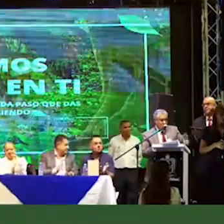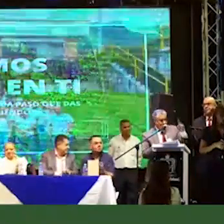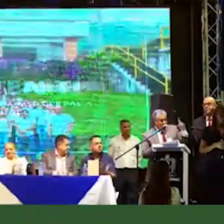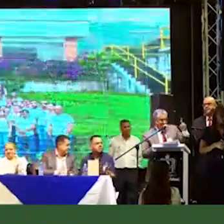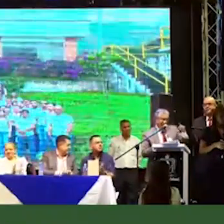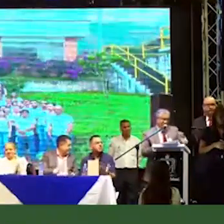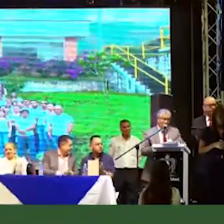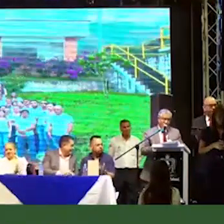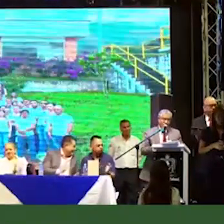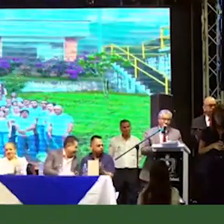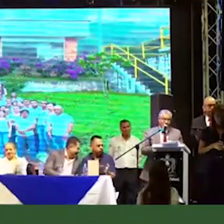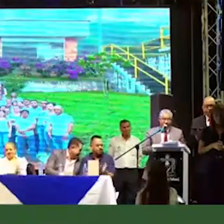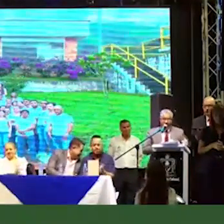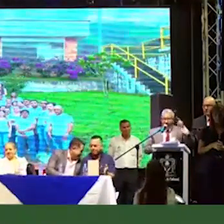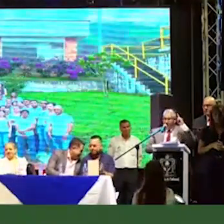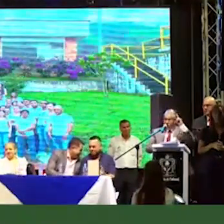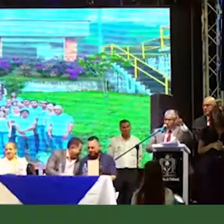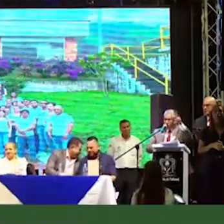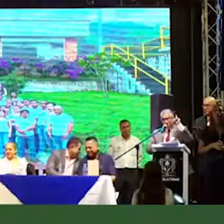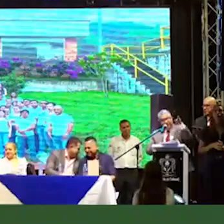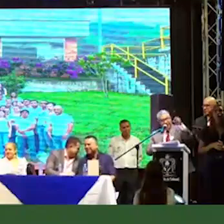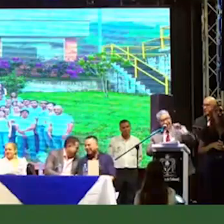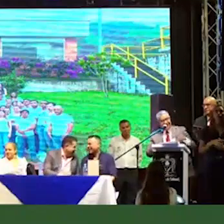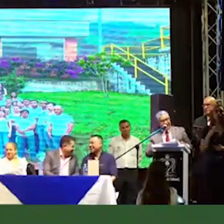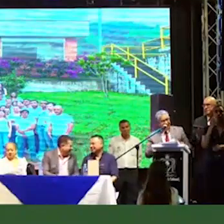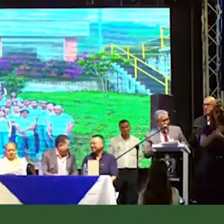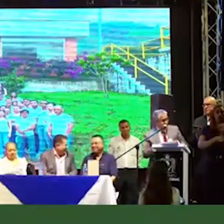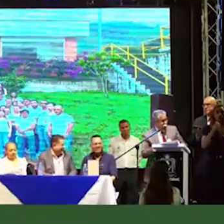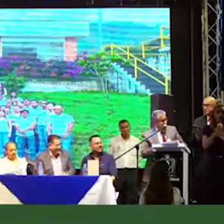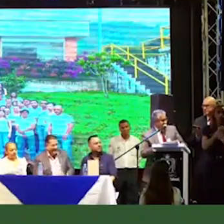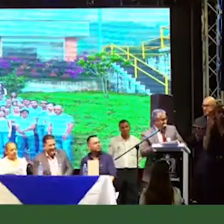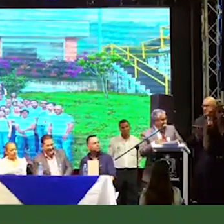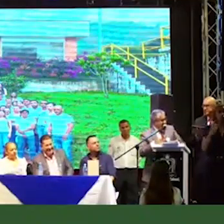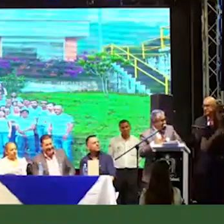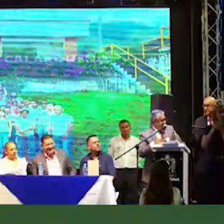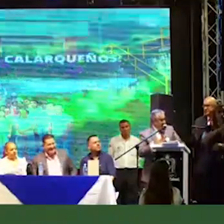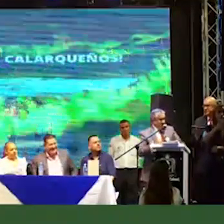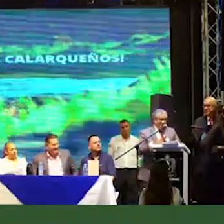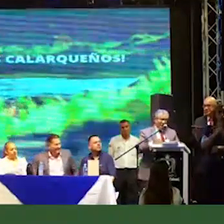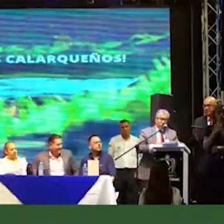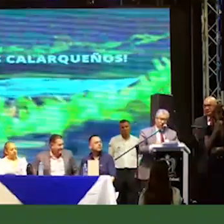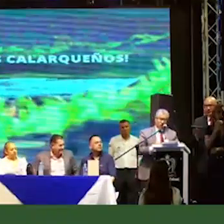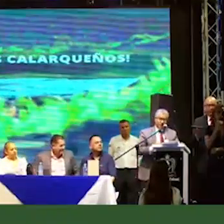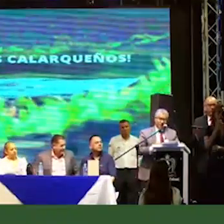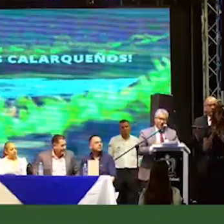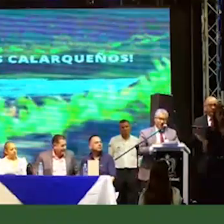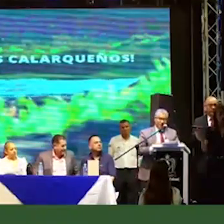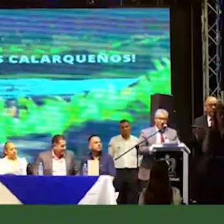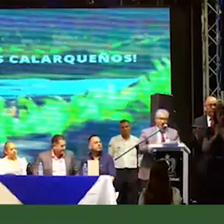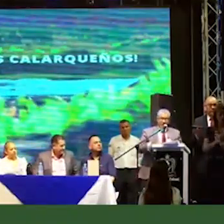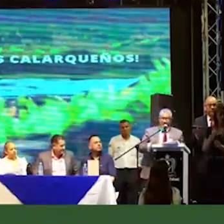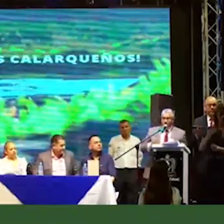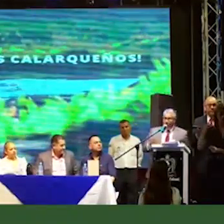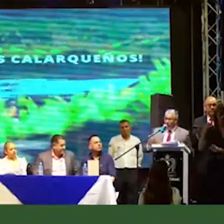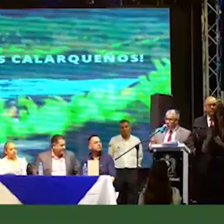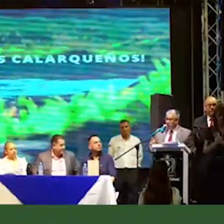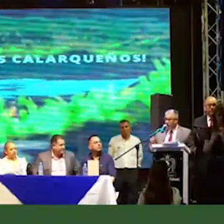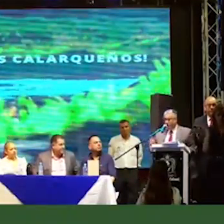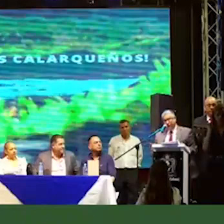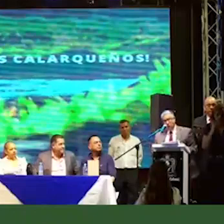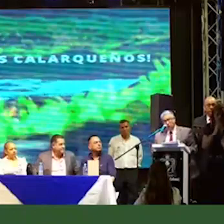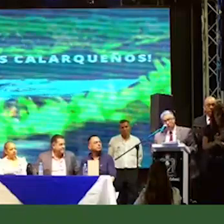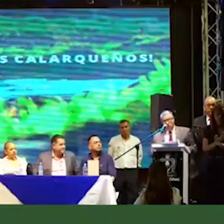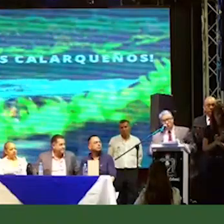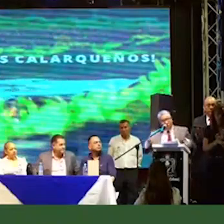No hay razón que en el año 2016 hayan cambiado ese modelo